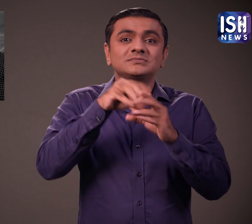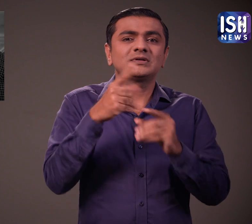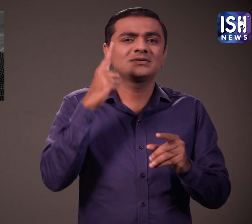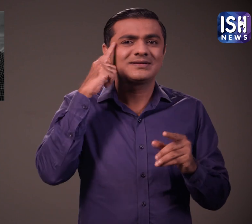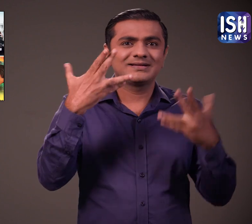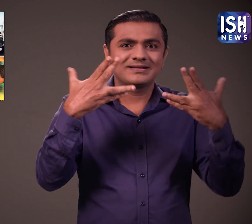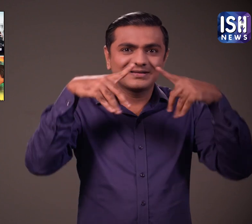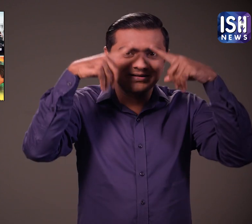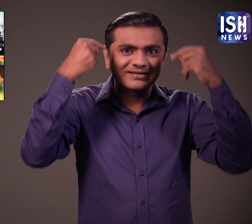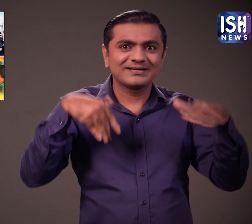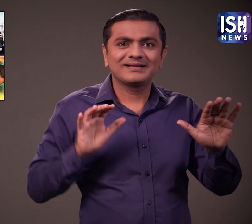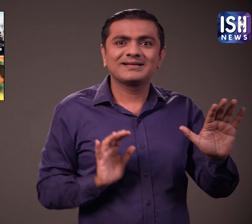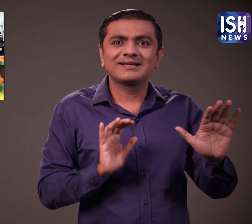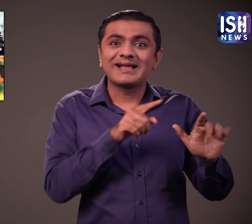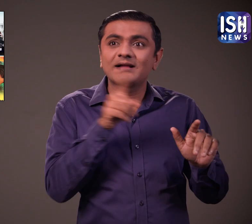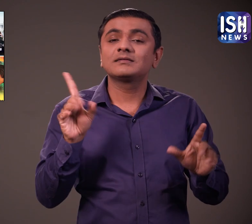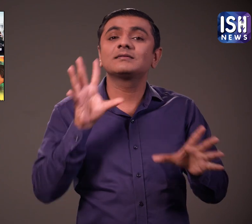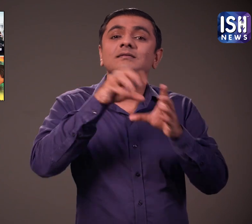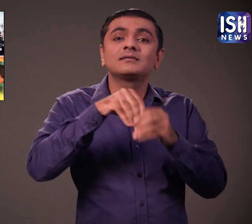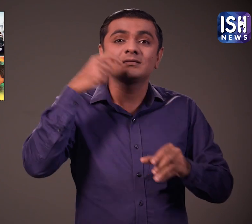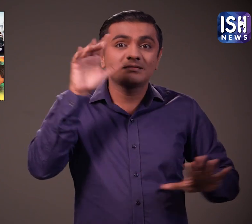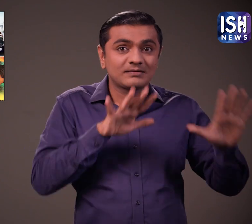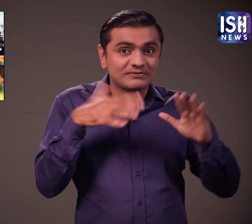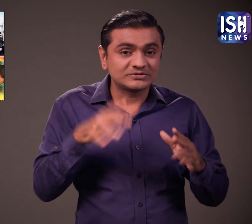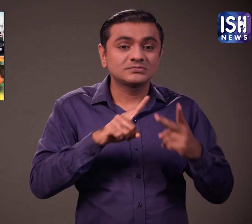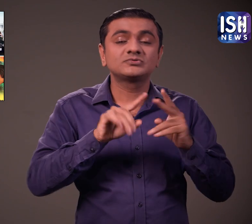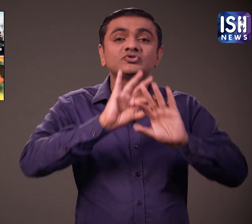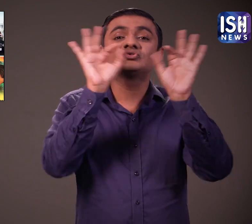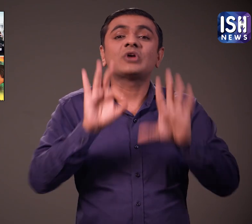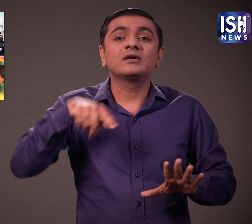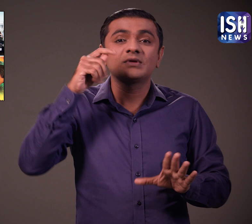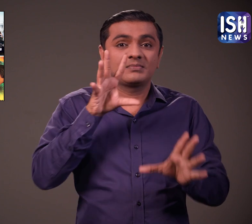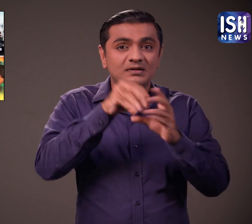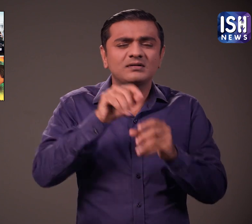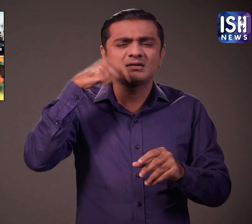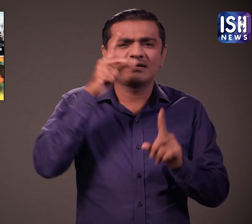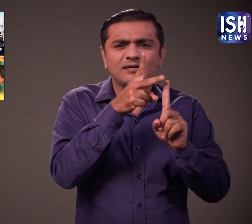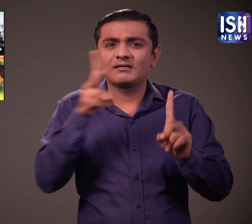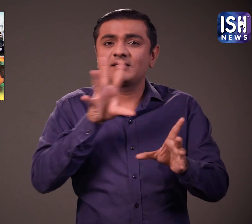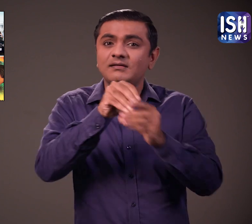और कई अन्या फिल्मों में अभिने किया था।